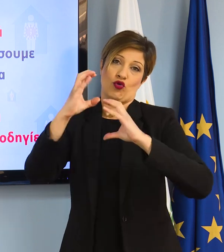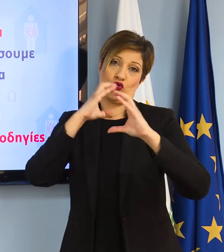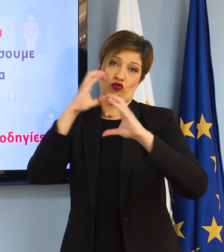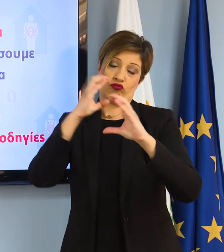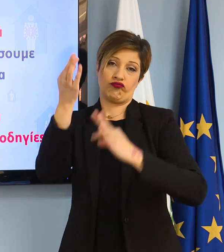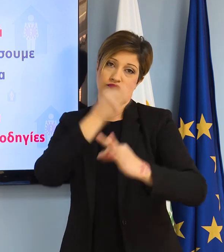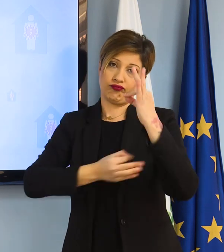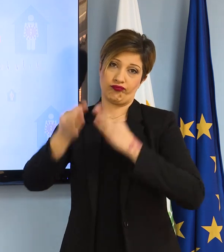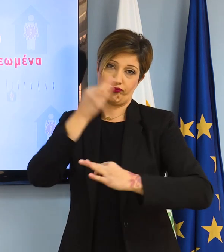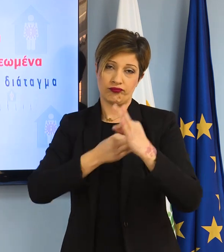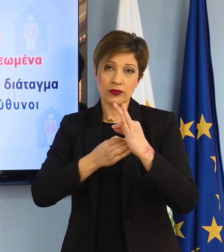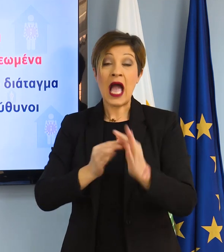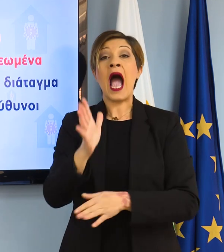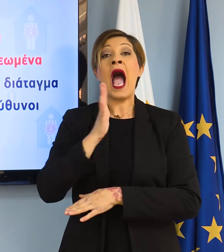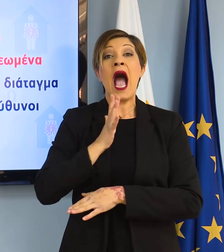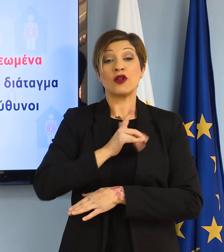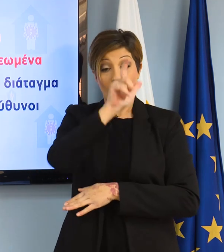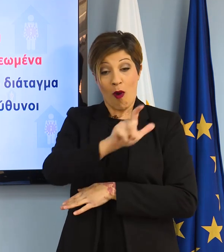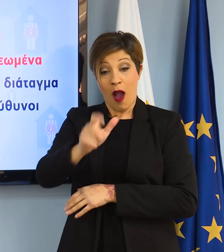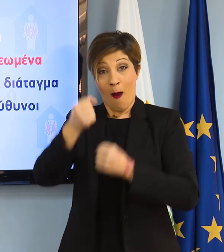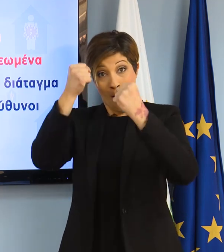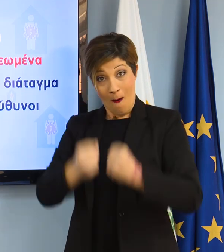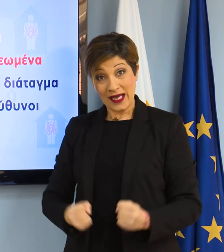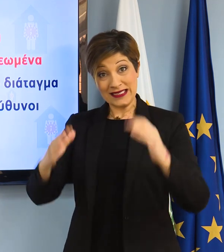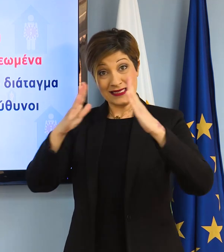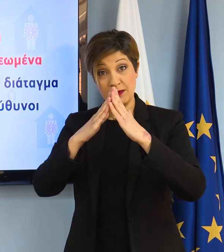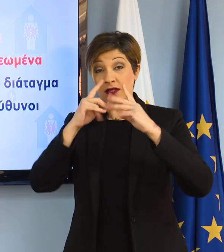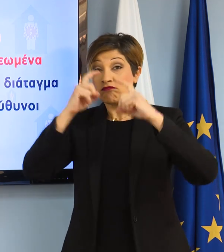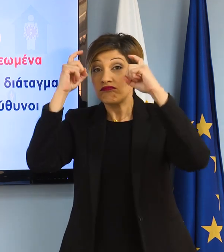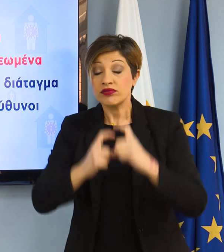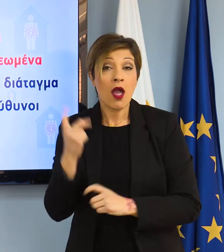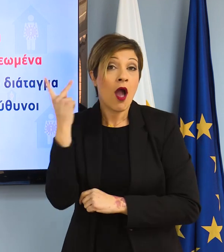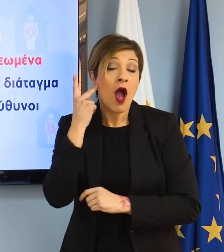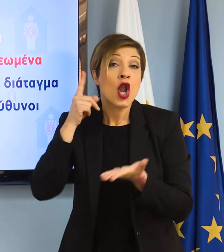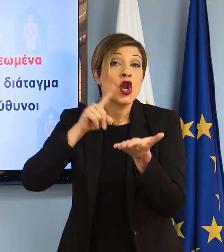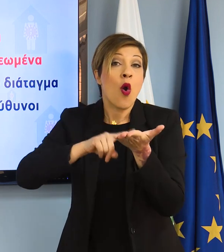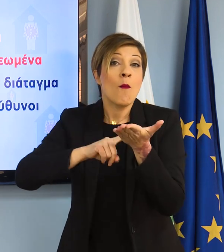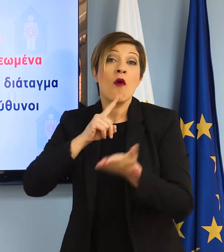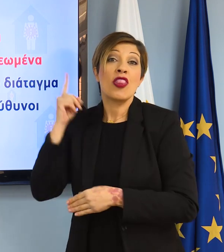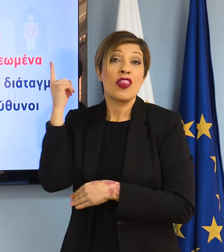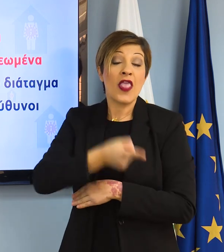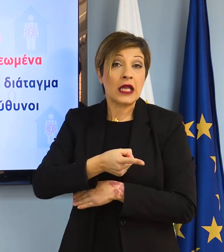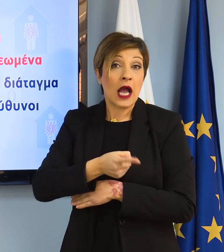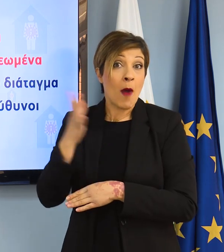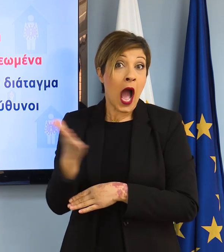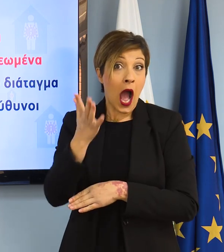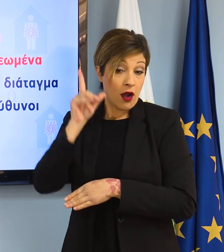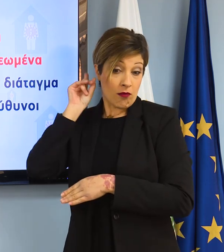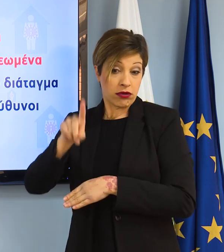για οδηγίες. Τα άτομα που βρίσκονται σε αυτοπεριορισμό είναι υποχρεωμένα να συμμορφώνονται με το σχετικό διάταγμα, διαφορετικά είναι ποινικά υπεύθυνοι.